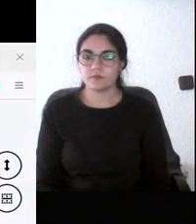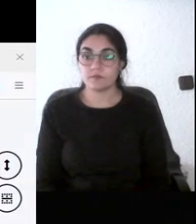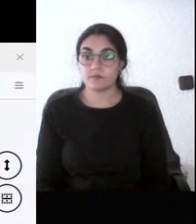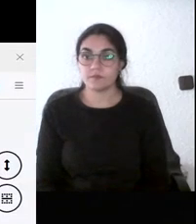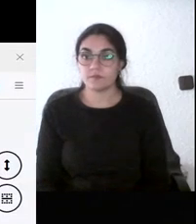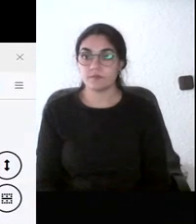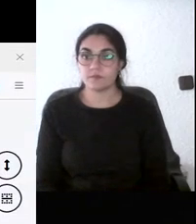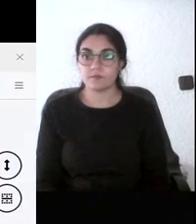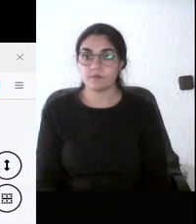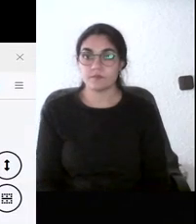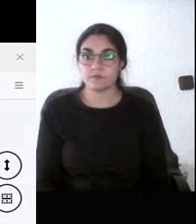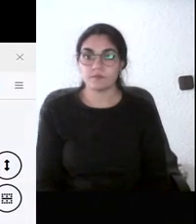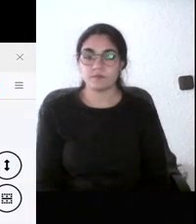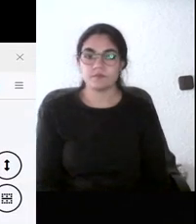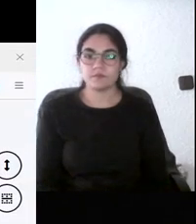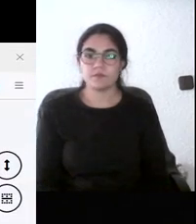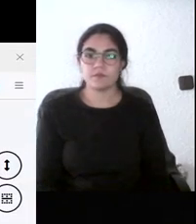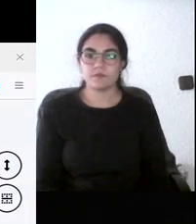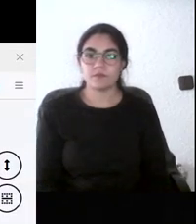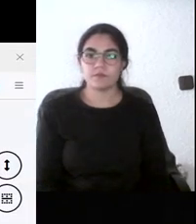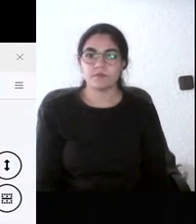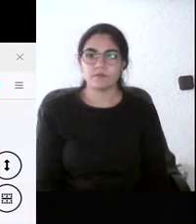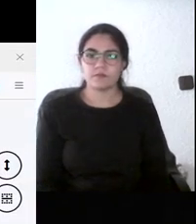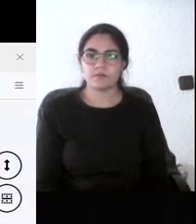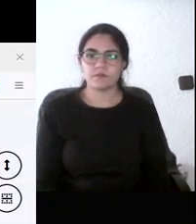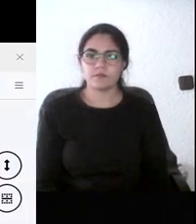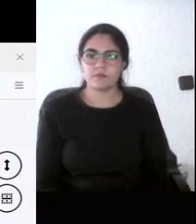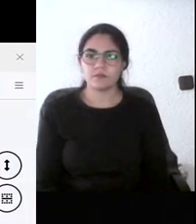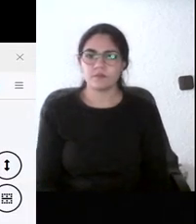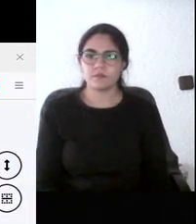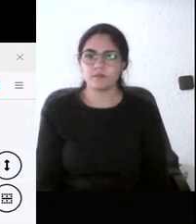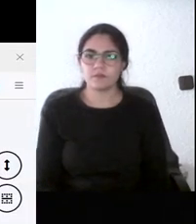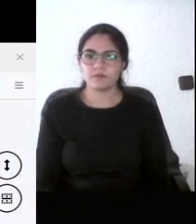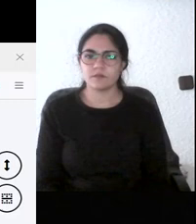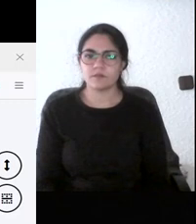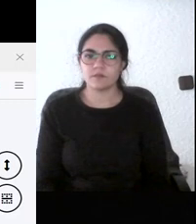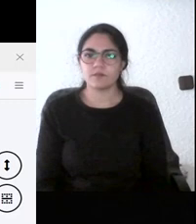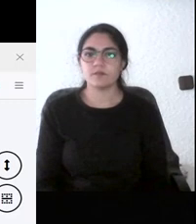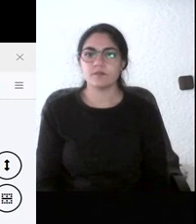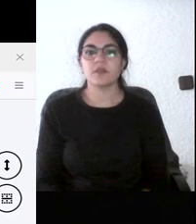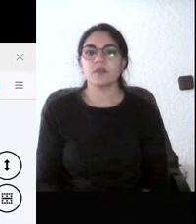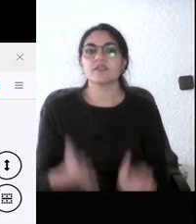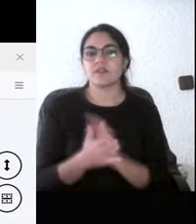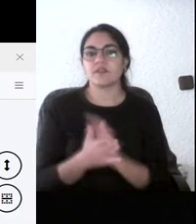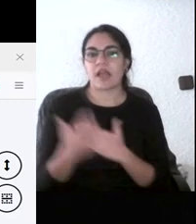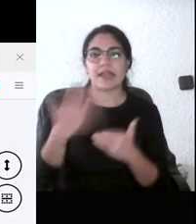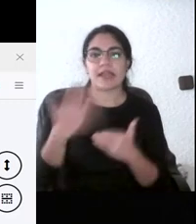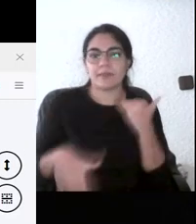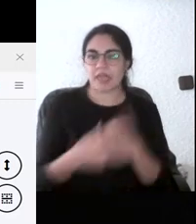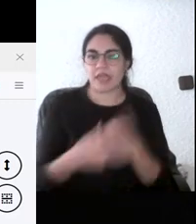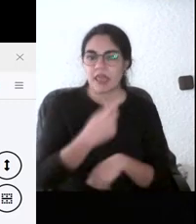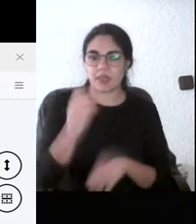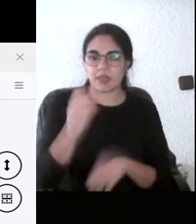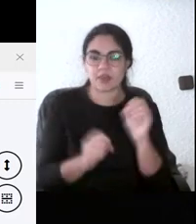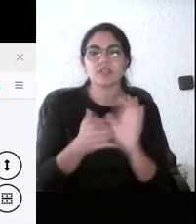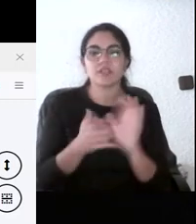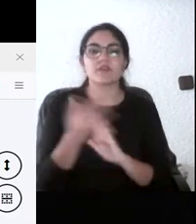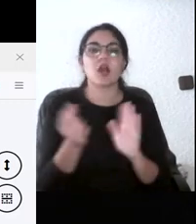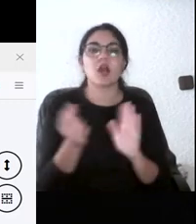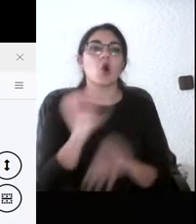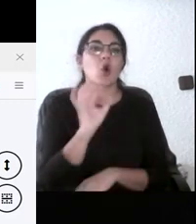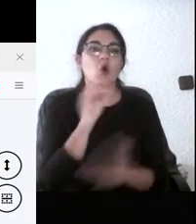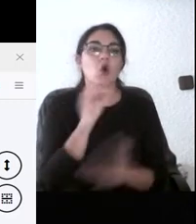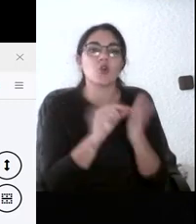vale podemos poner un límite del 100% es decir o saco un 10 o no he superado la prueba